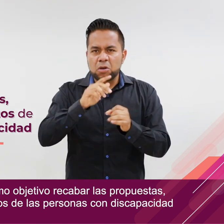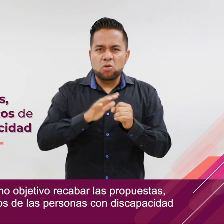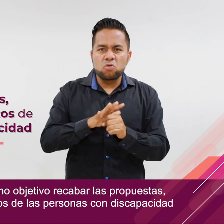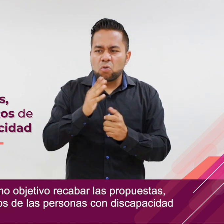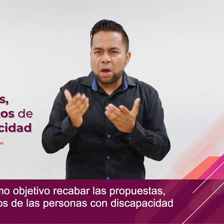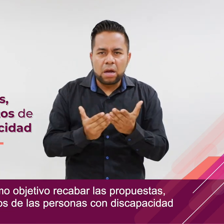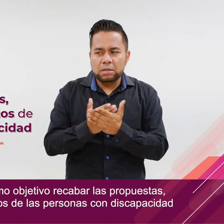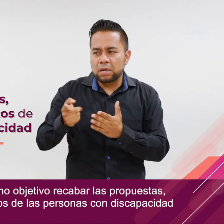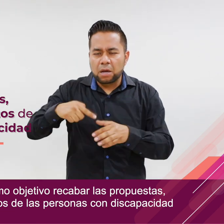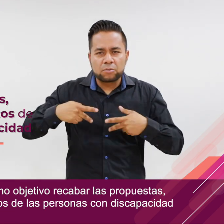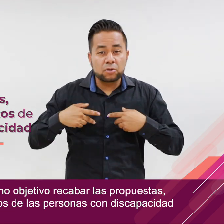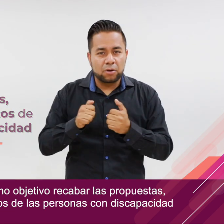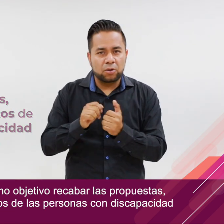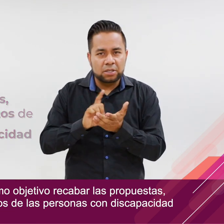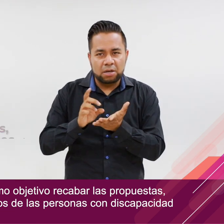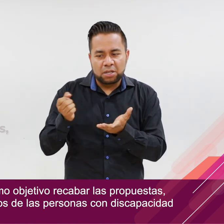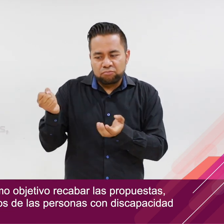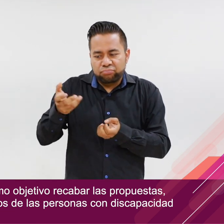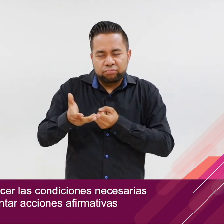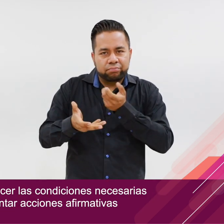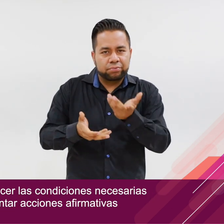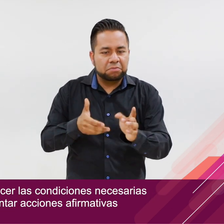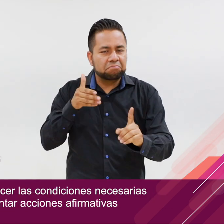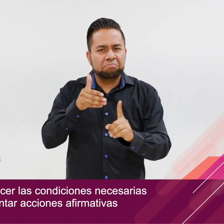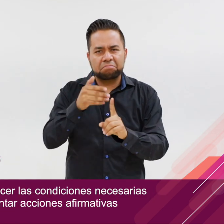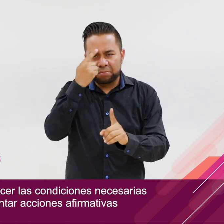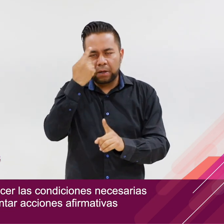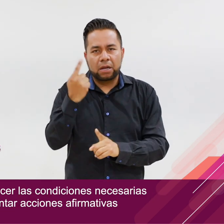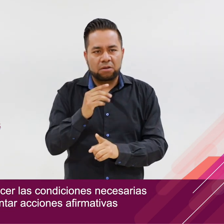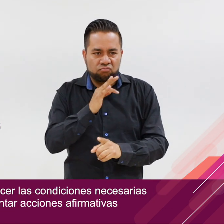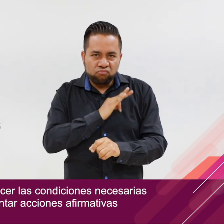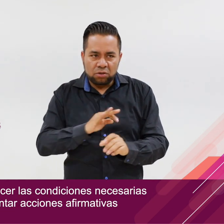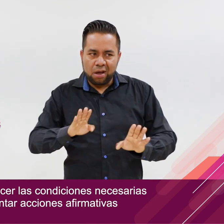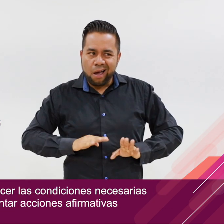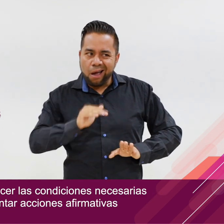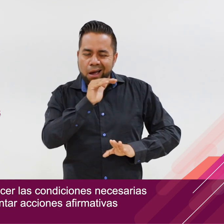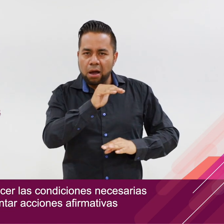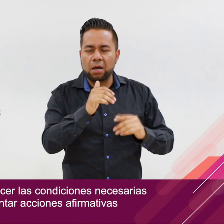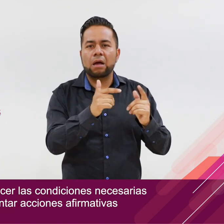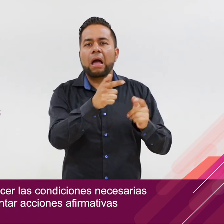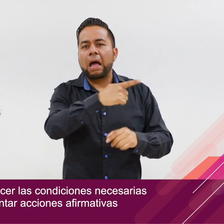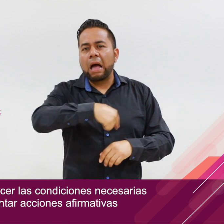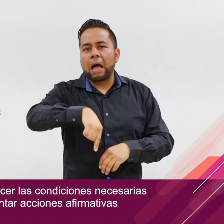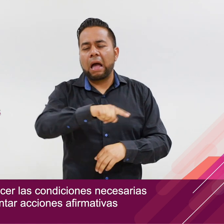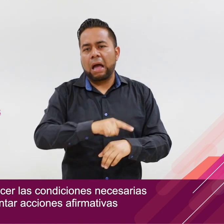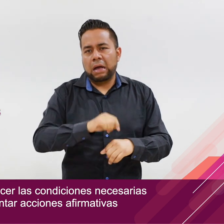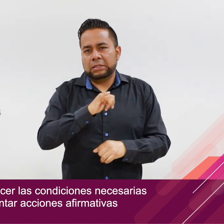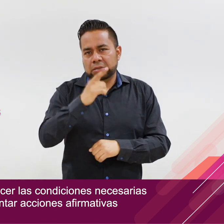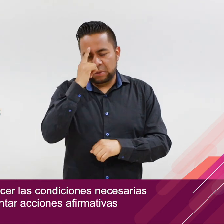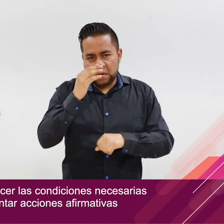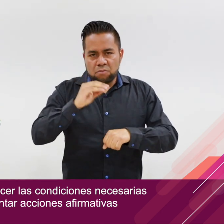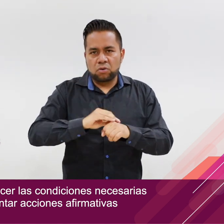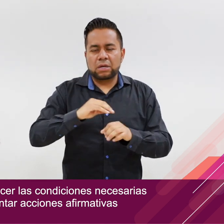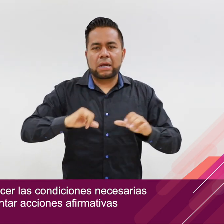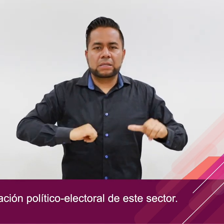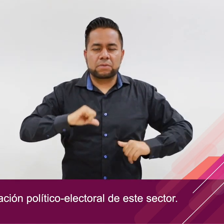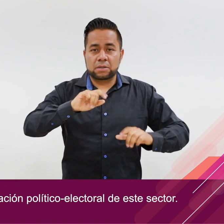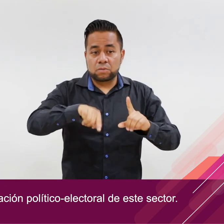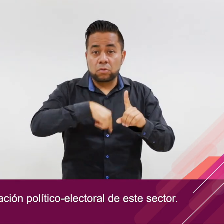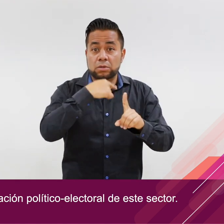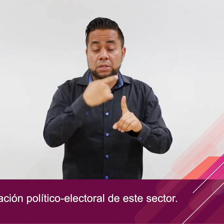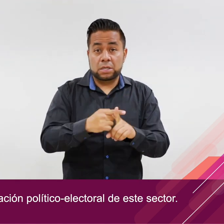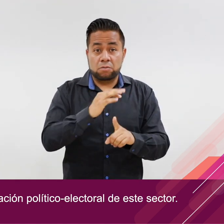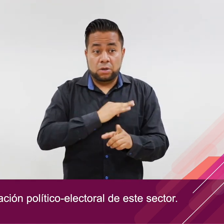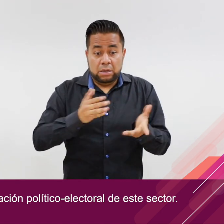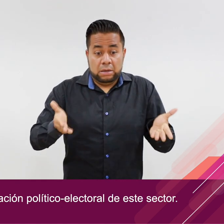y planteamientos de las personas con discapacidad con el fin de establecer las condiciones necesarias para implementar acciones afirmativas que